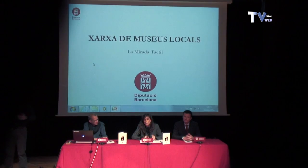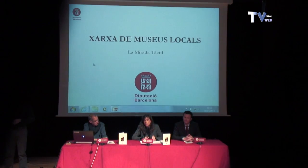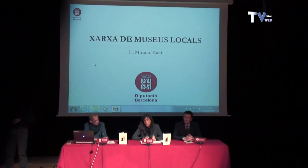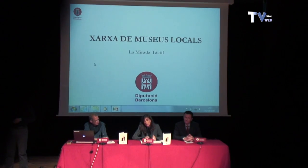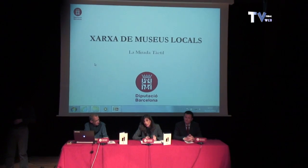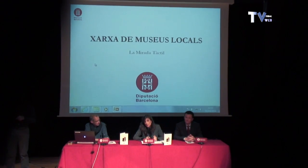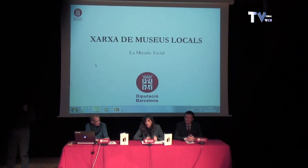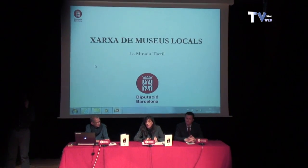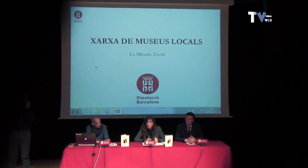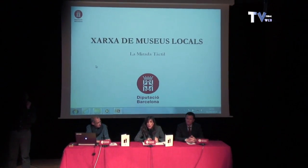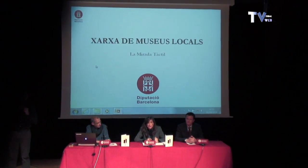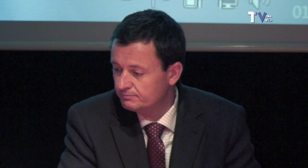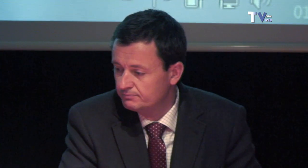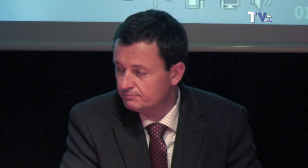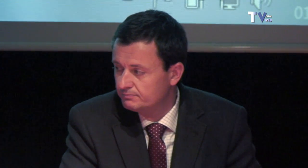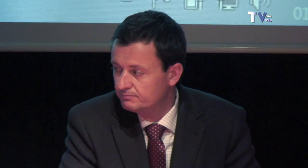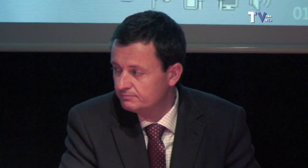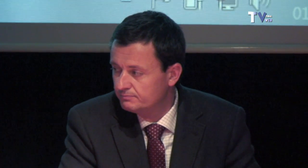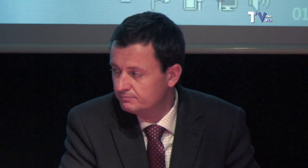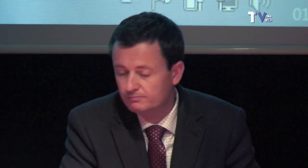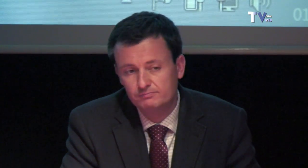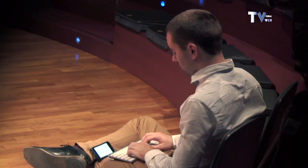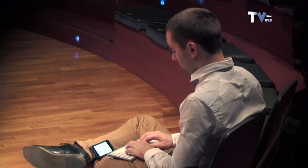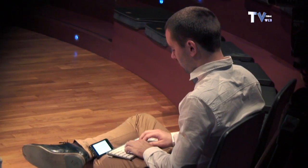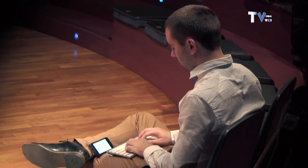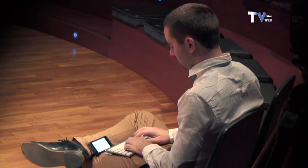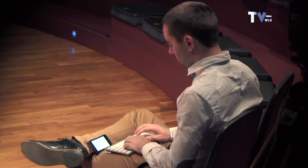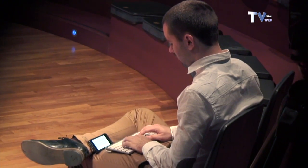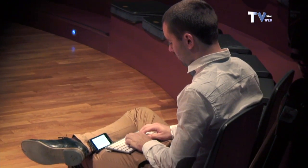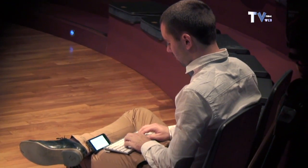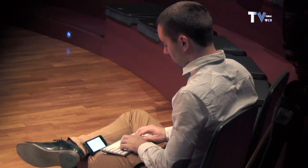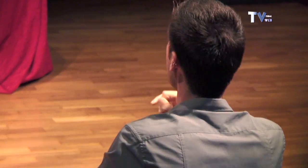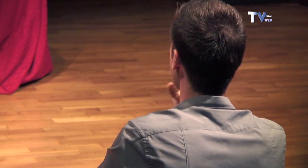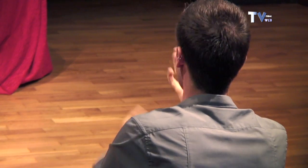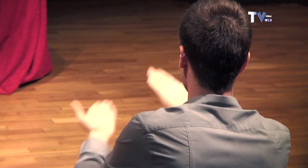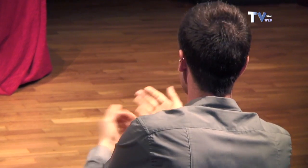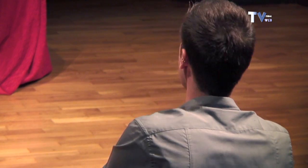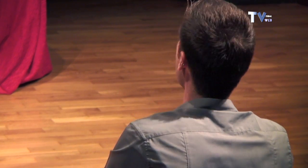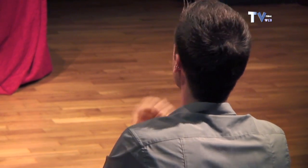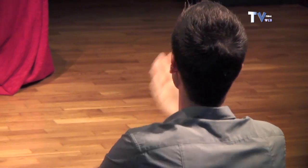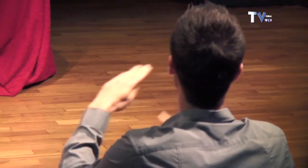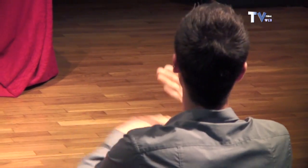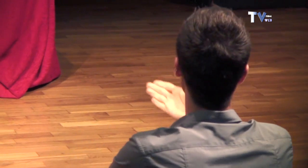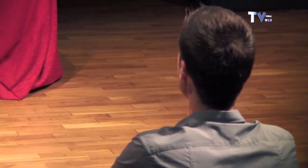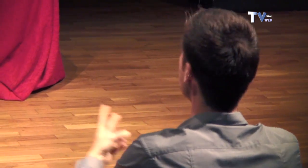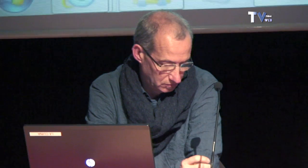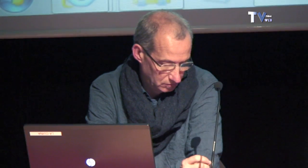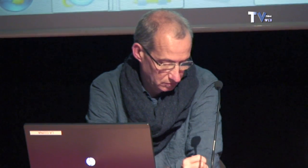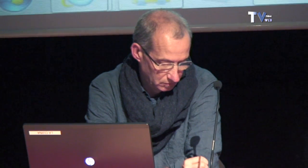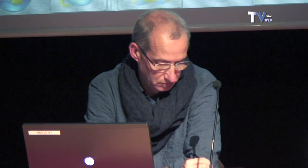dificultats visuales. En què consisteix? Mòbils, a més, van a visitar un museu. Òbviament, ja se veu bé tot el